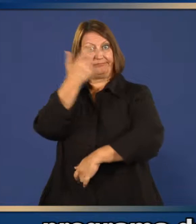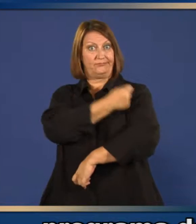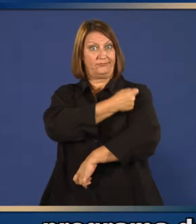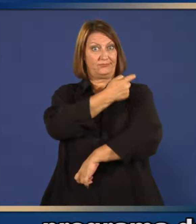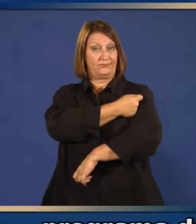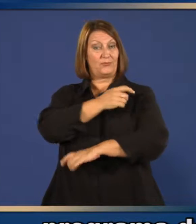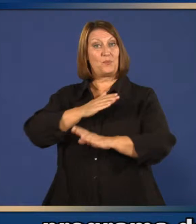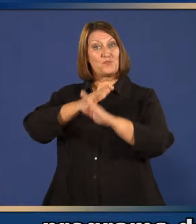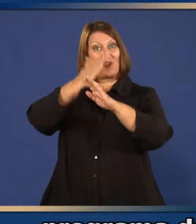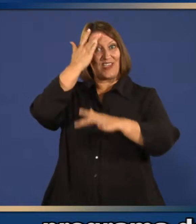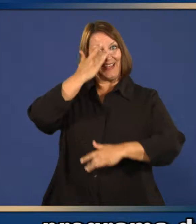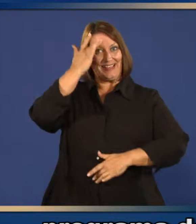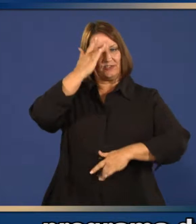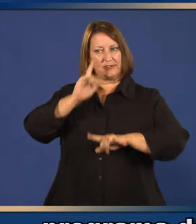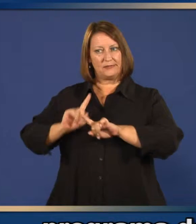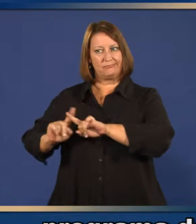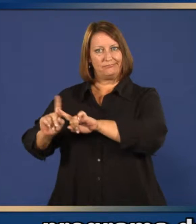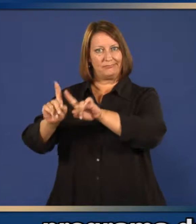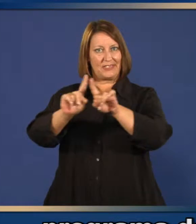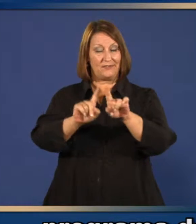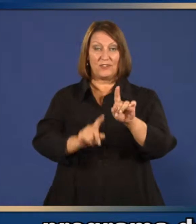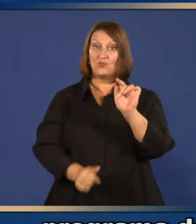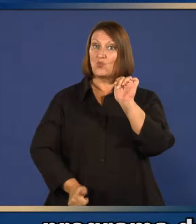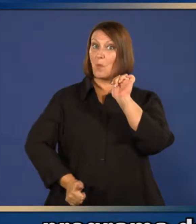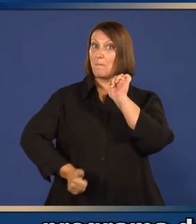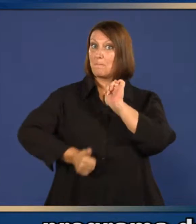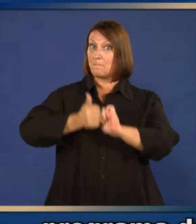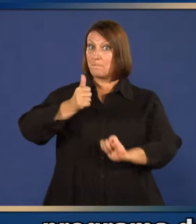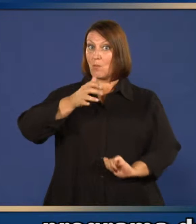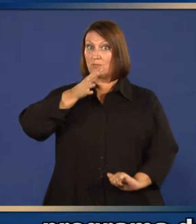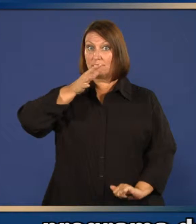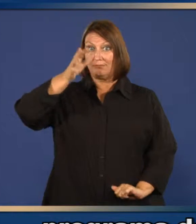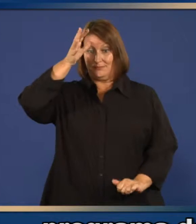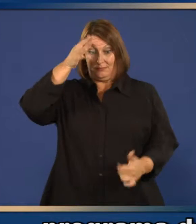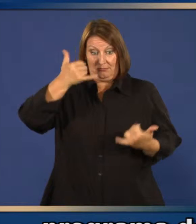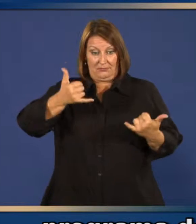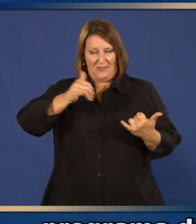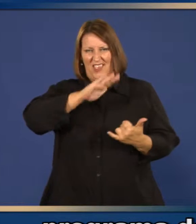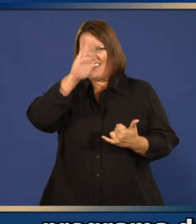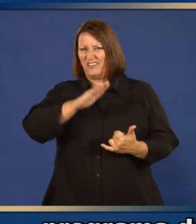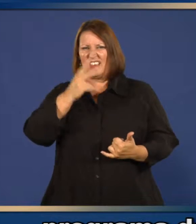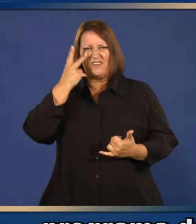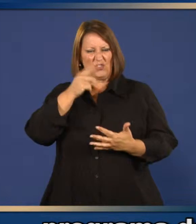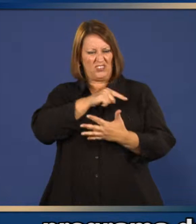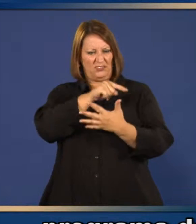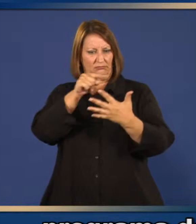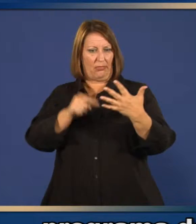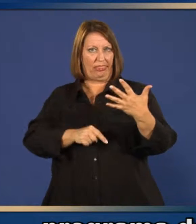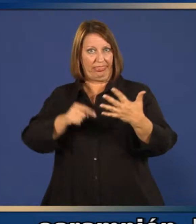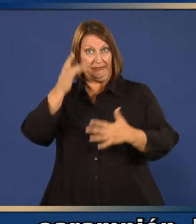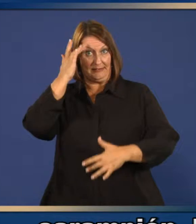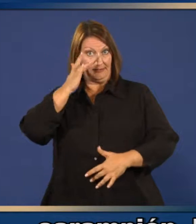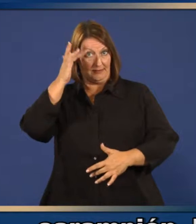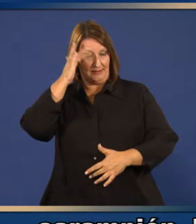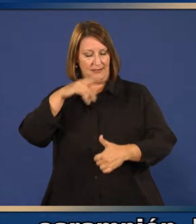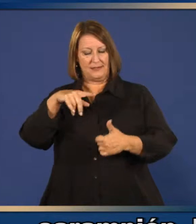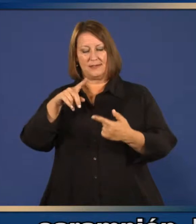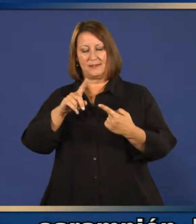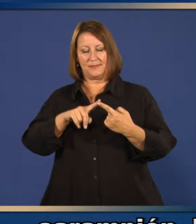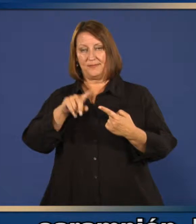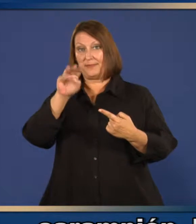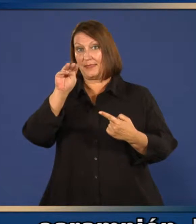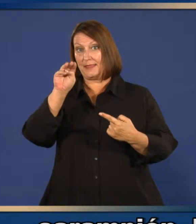muchos padres jóvenes nunca han visto un caso de estas enfermedades. Pero el sarampión,